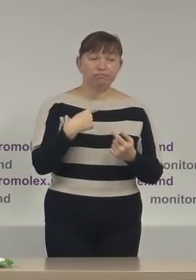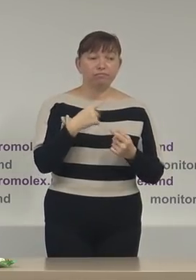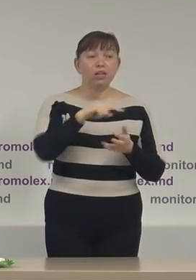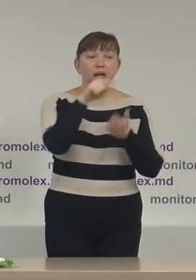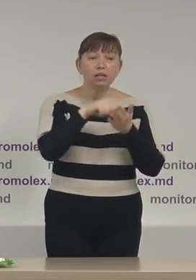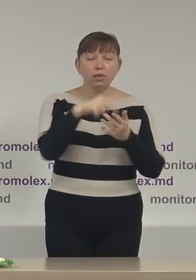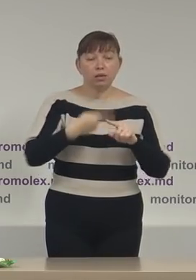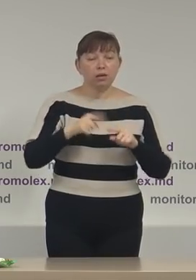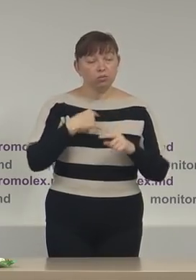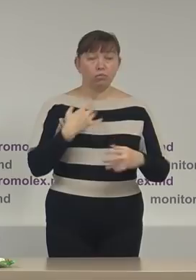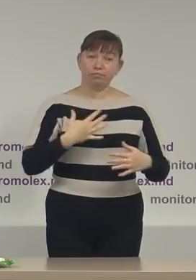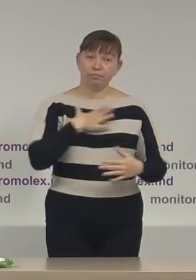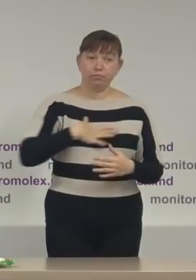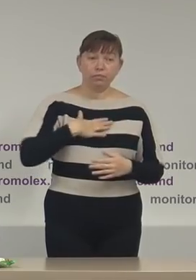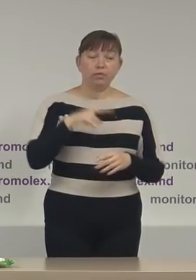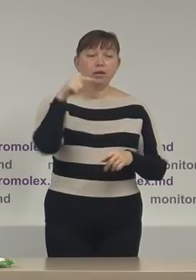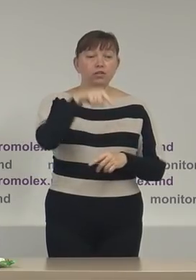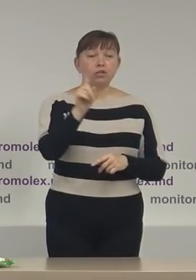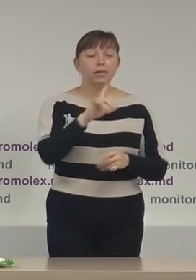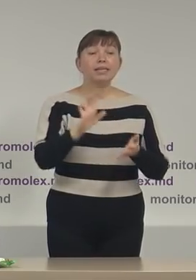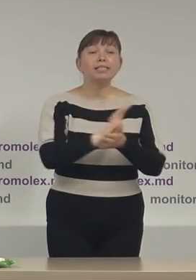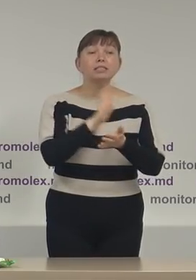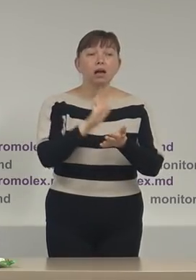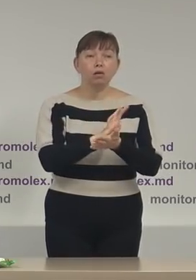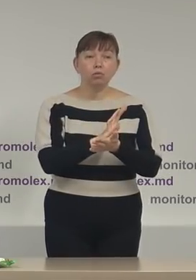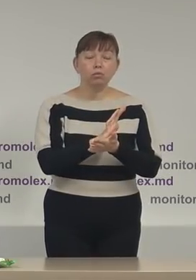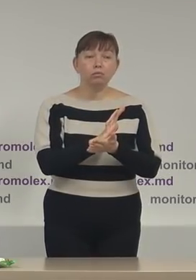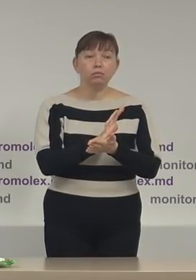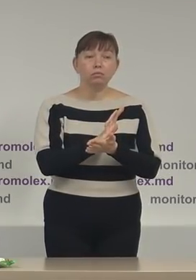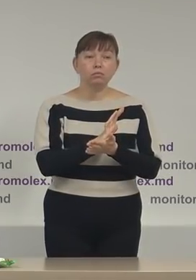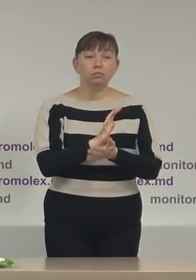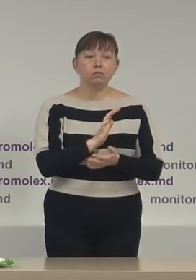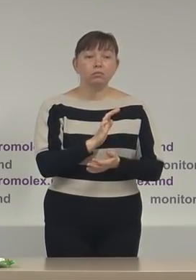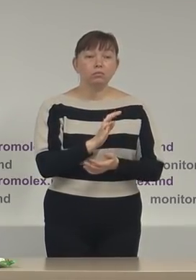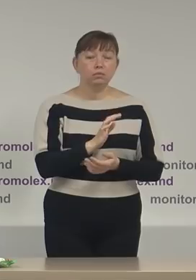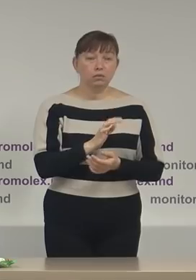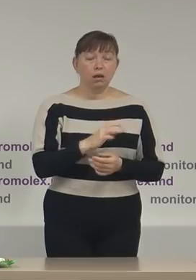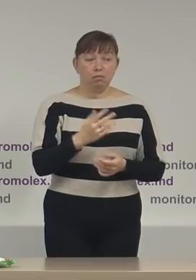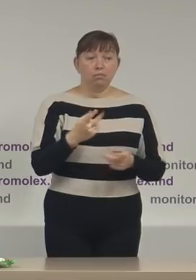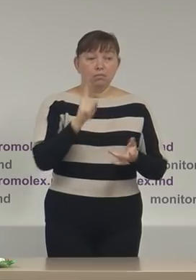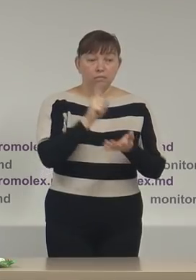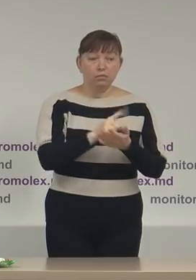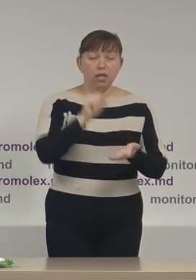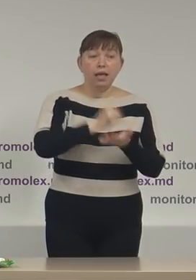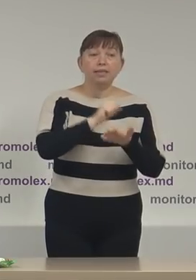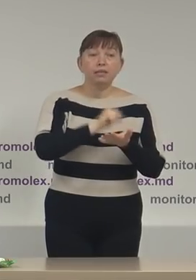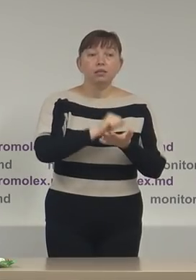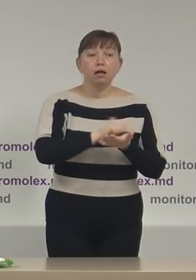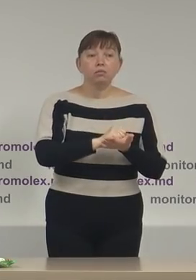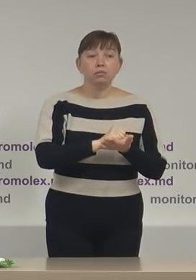faptul că ziarul se pretinde a fi editat